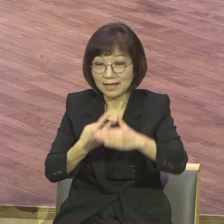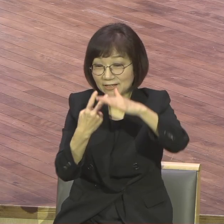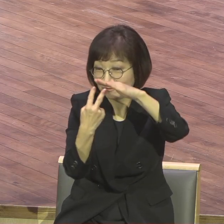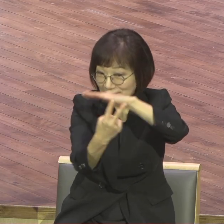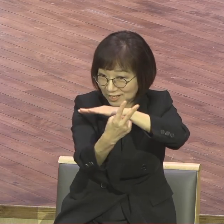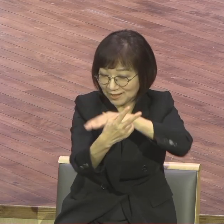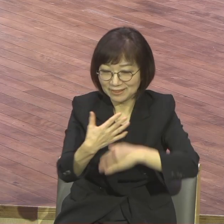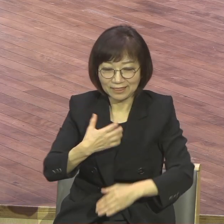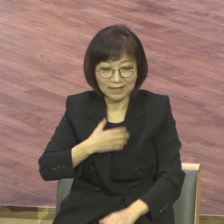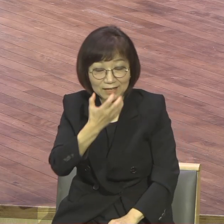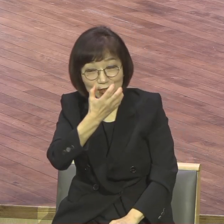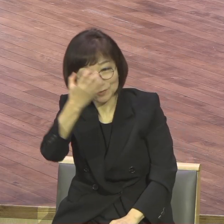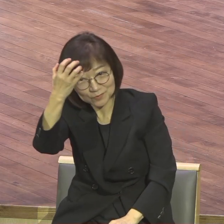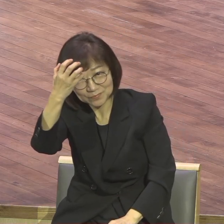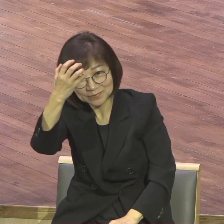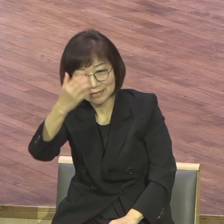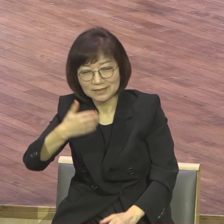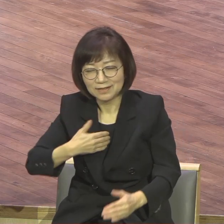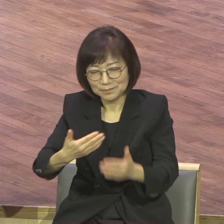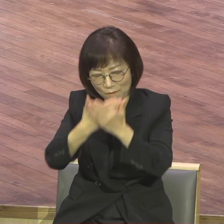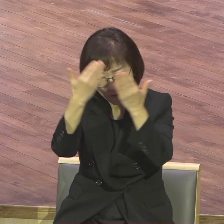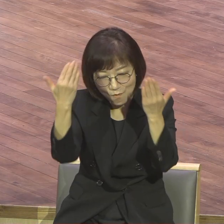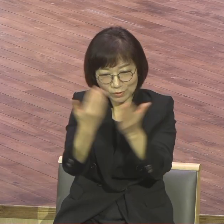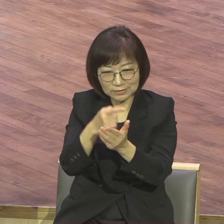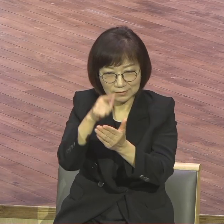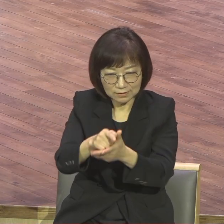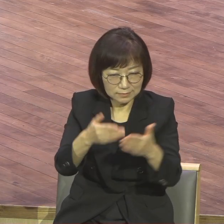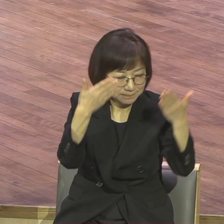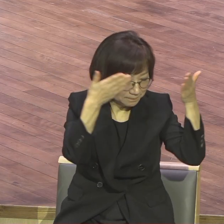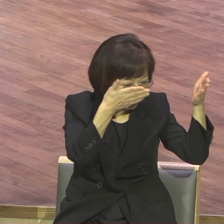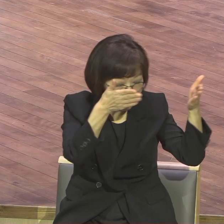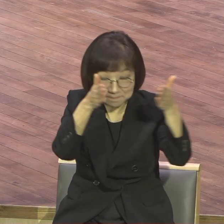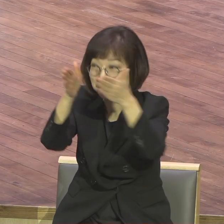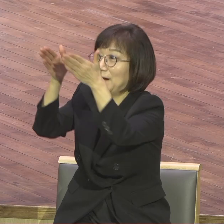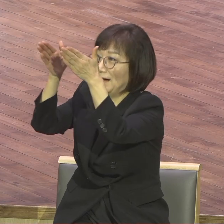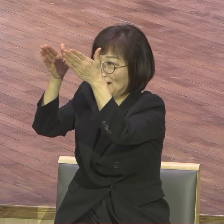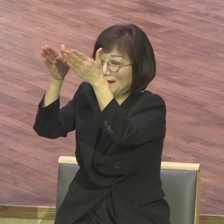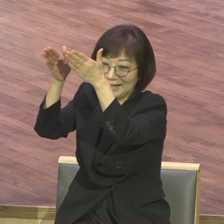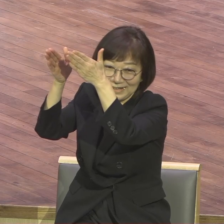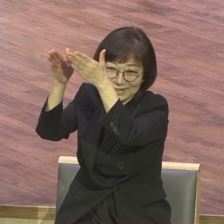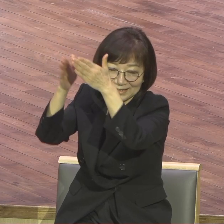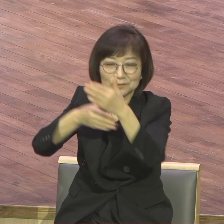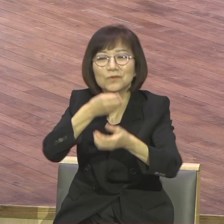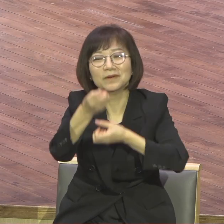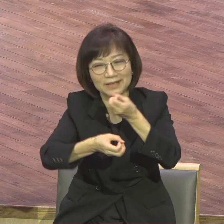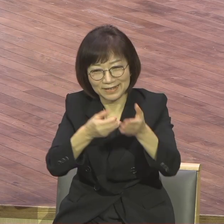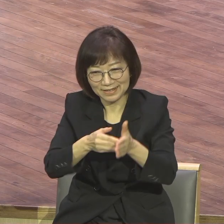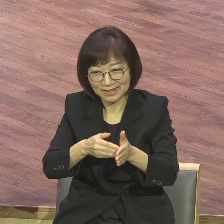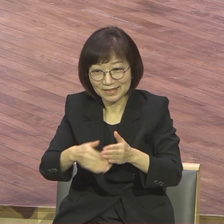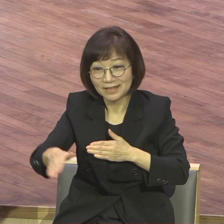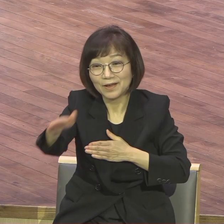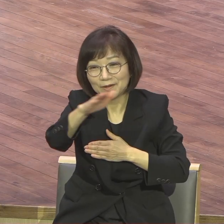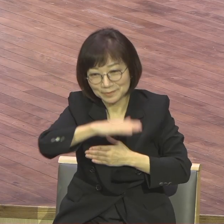나의 모든 것은 주님께 있나이다. 이런 고백을 했잖아요. 여러분 그런 고백을 보시기 바랍니다.